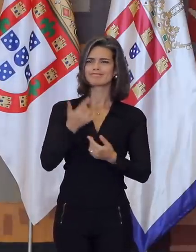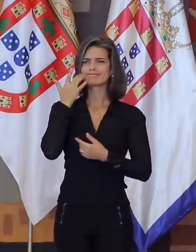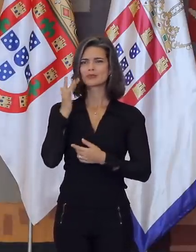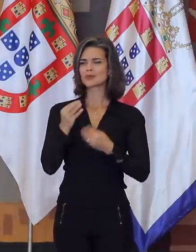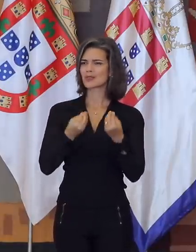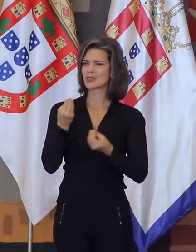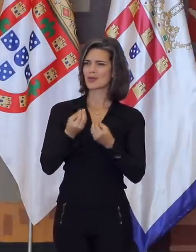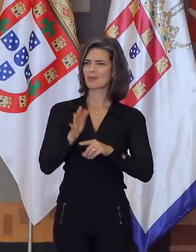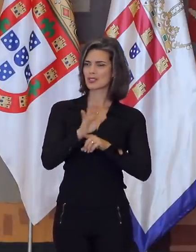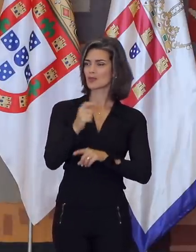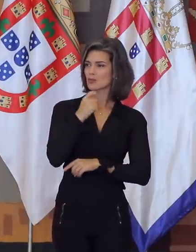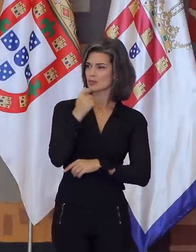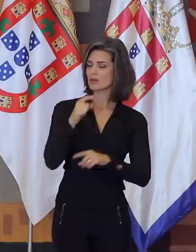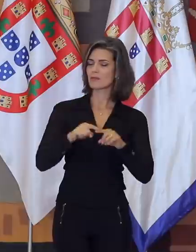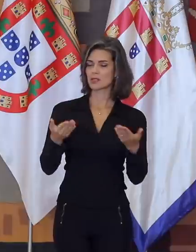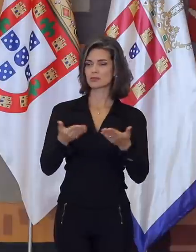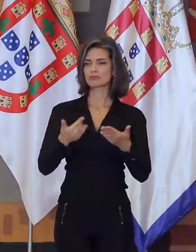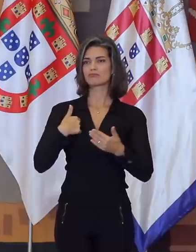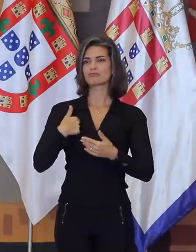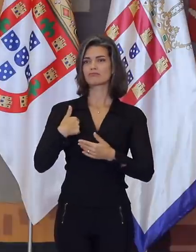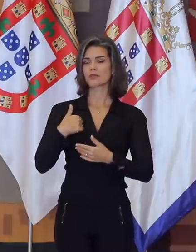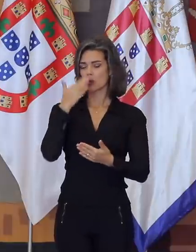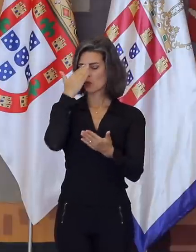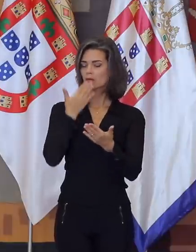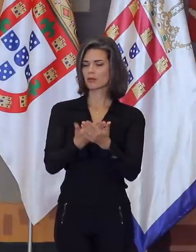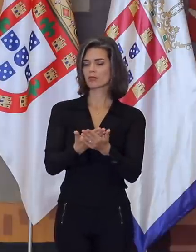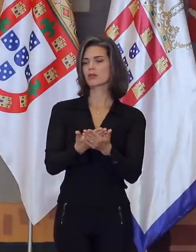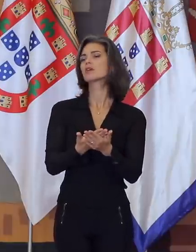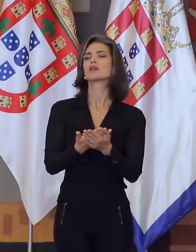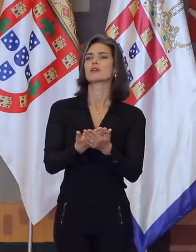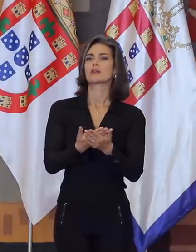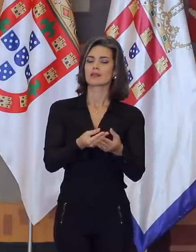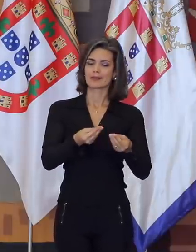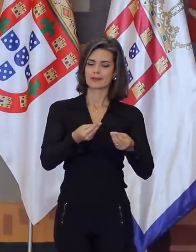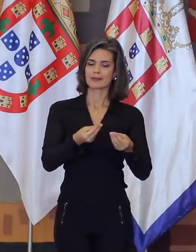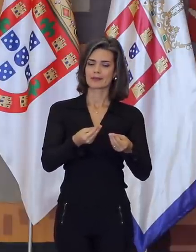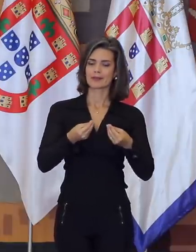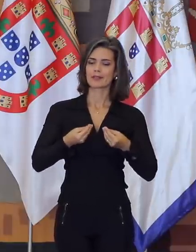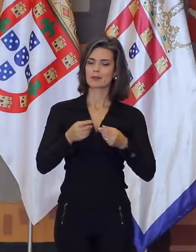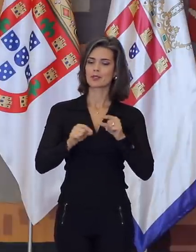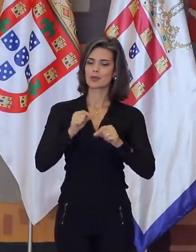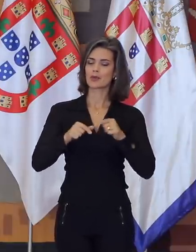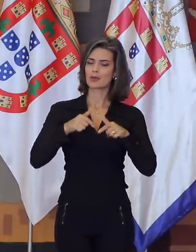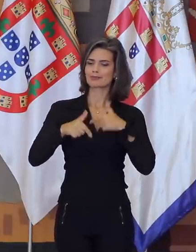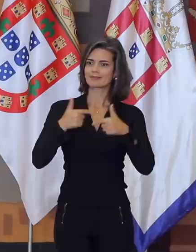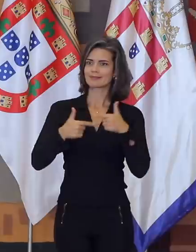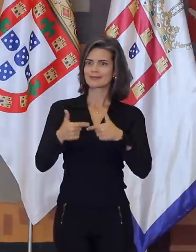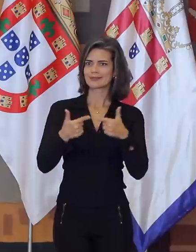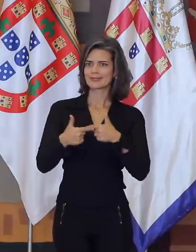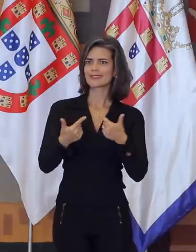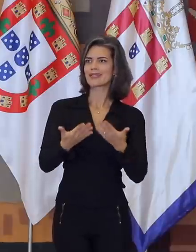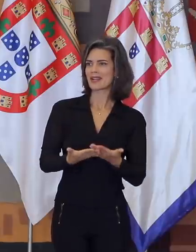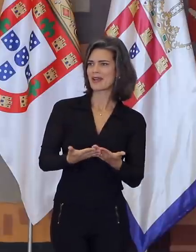associação. Hoje, apesar de acreditar que me entregaram um falso job description, esse